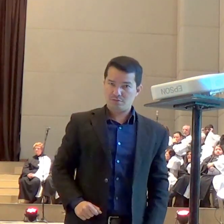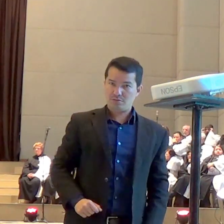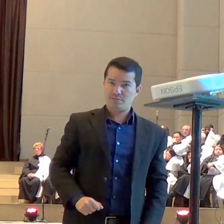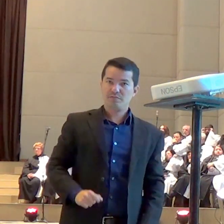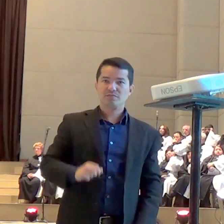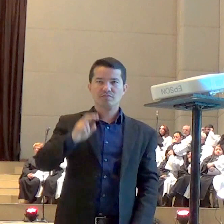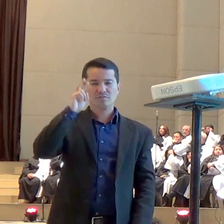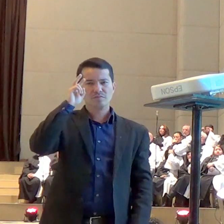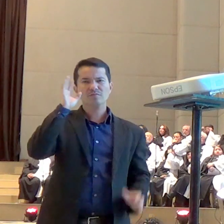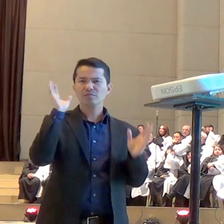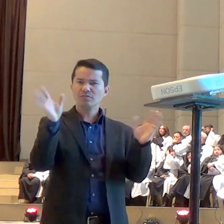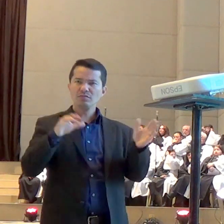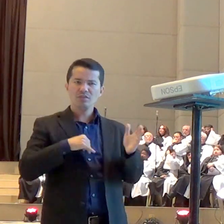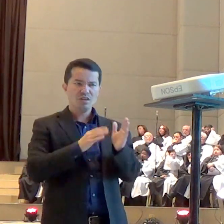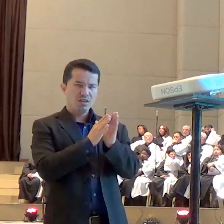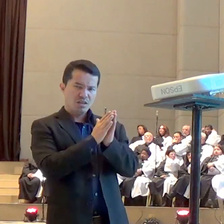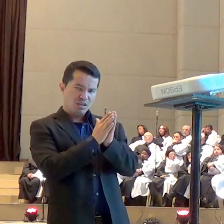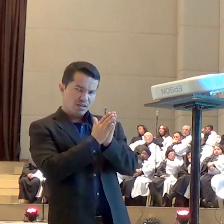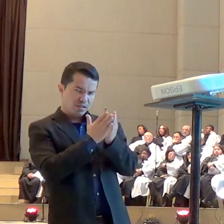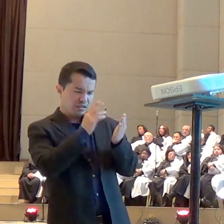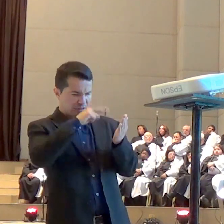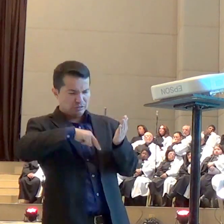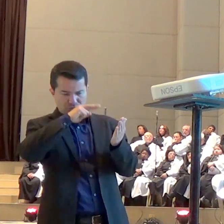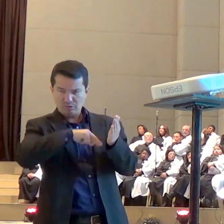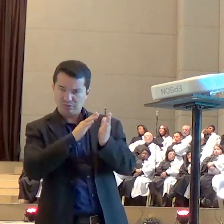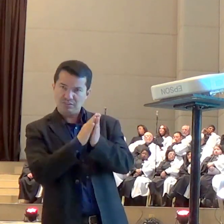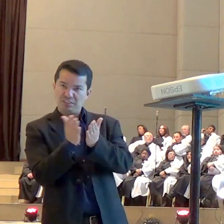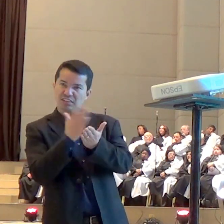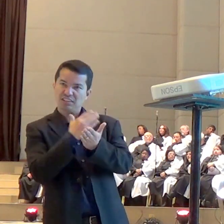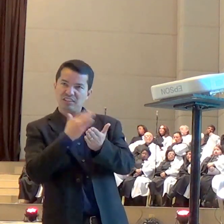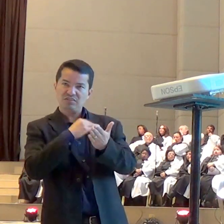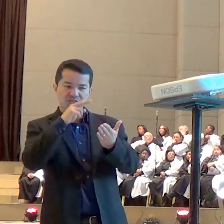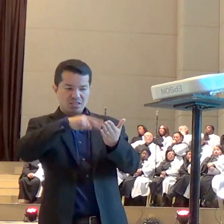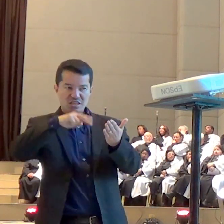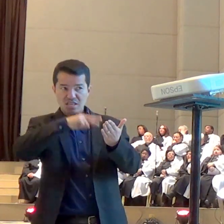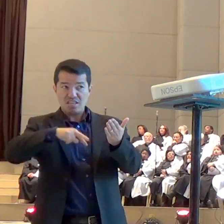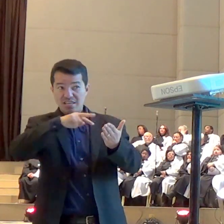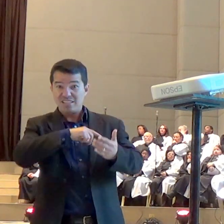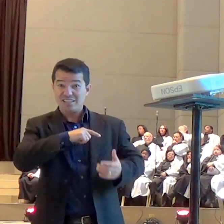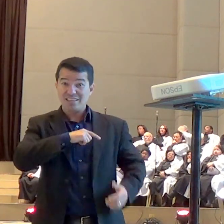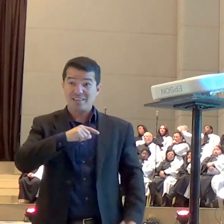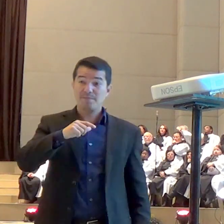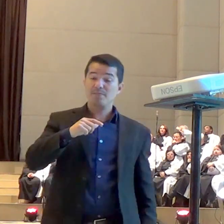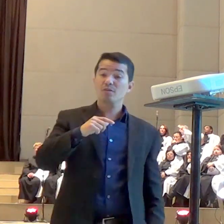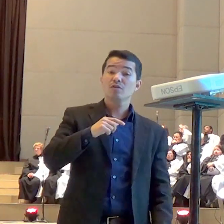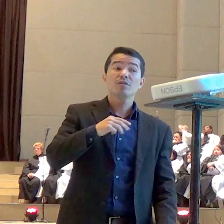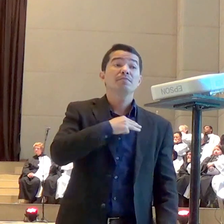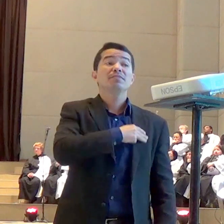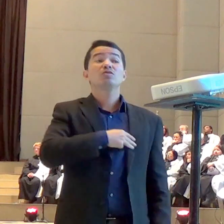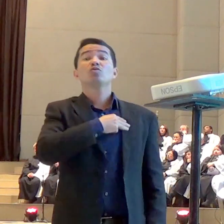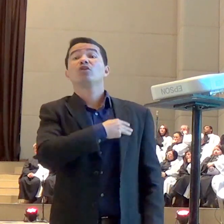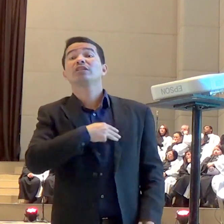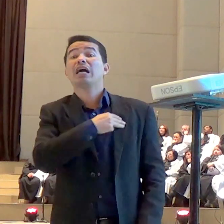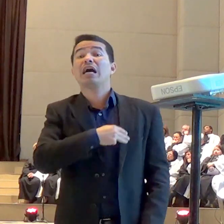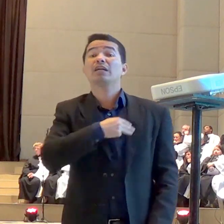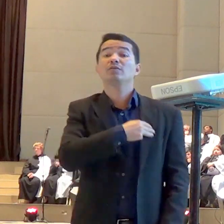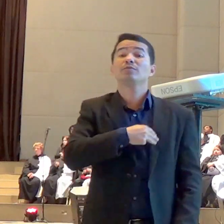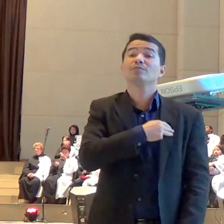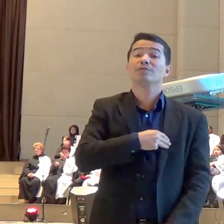história ele estava trabalhando junto a uma tribo hostil e numa noite